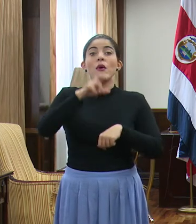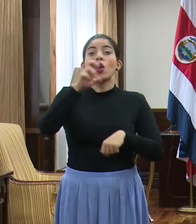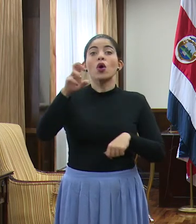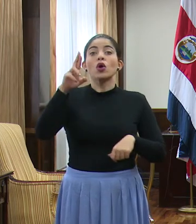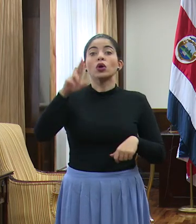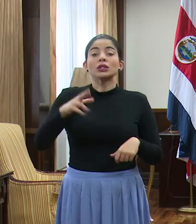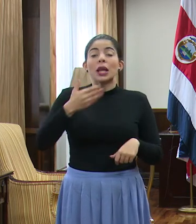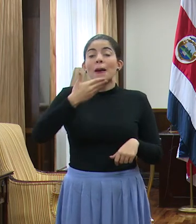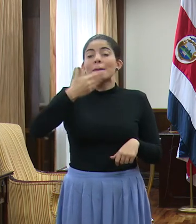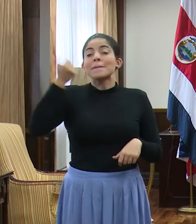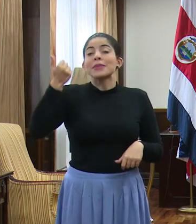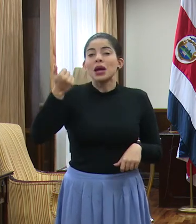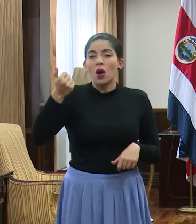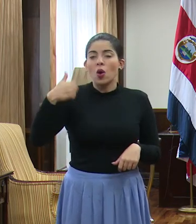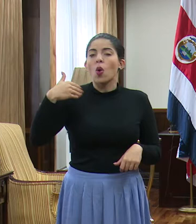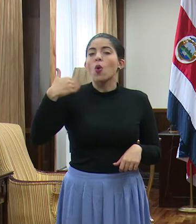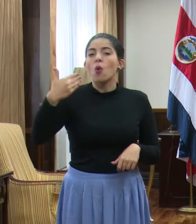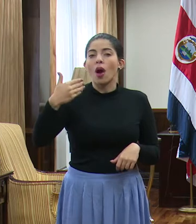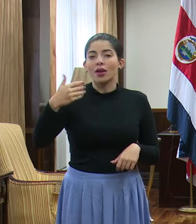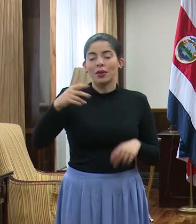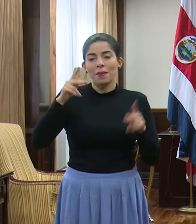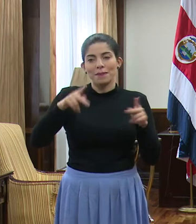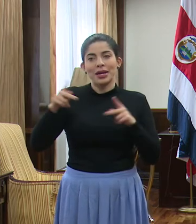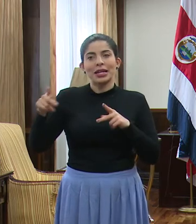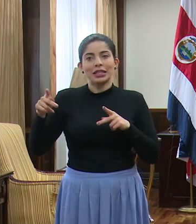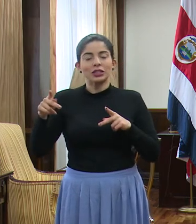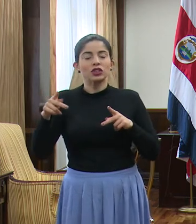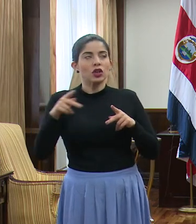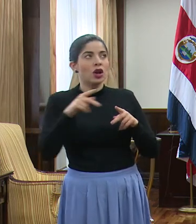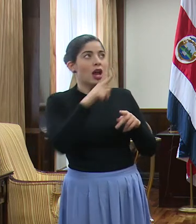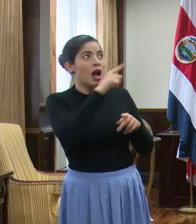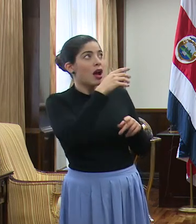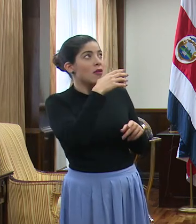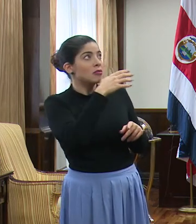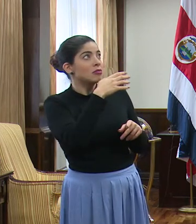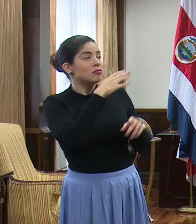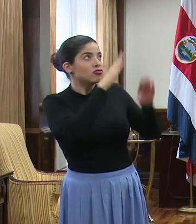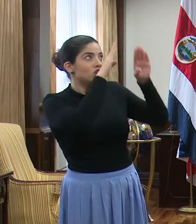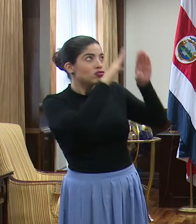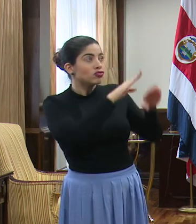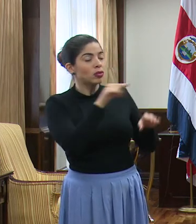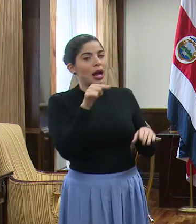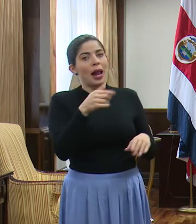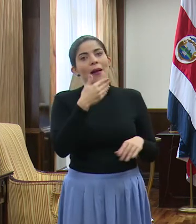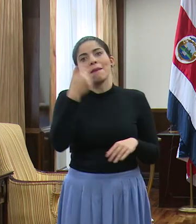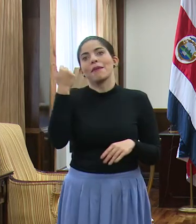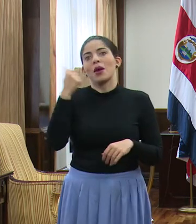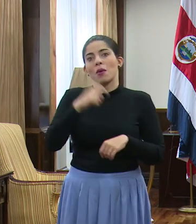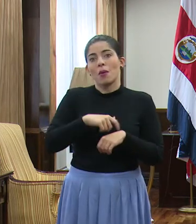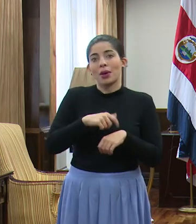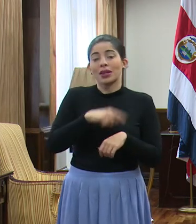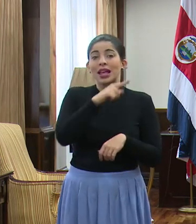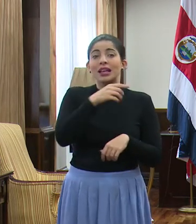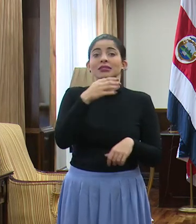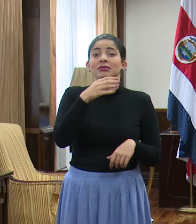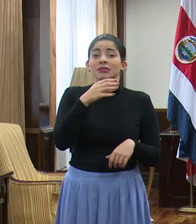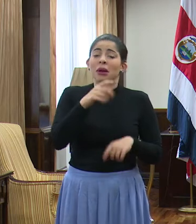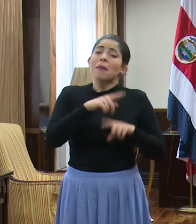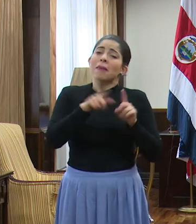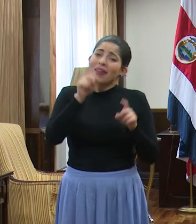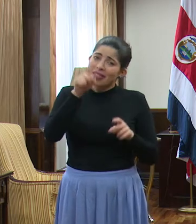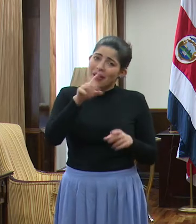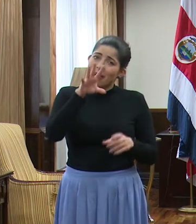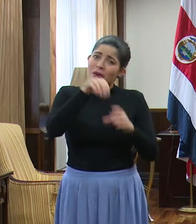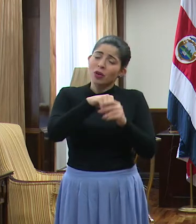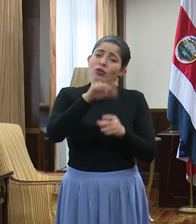han sido cuando precisamente la gente atiende a las recomendaciones higiénicas. Son recomendaciones, pero deberían ser parte de tu